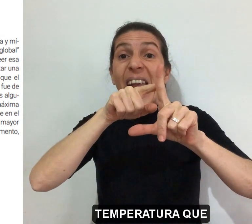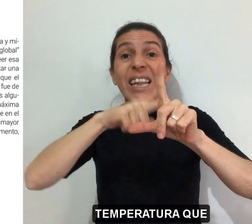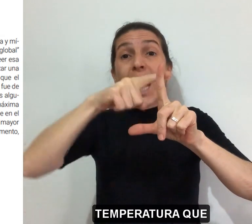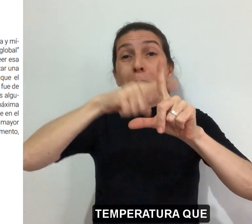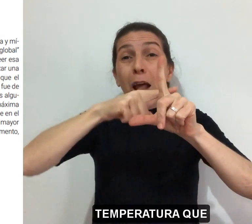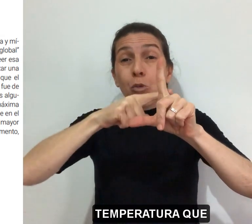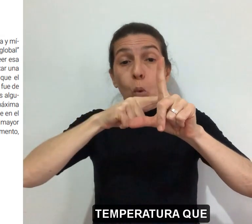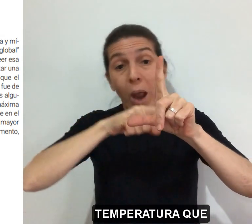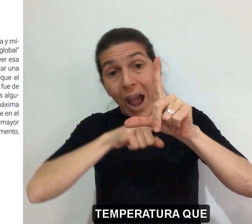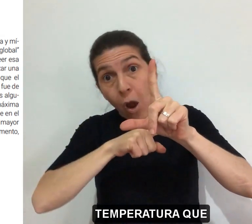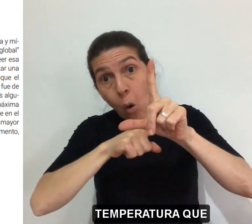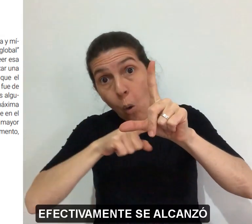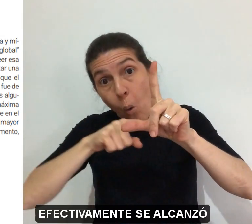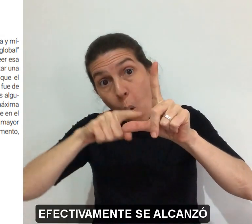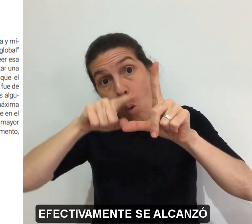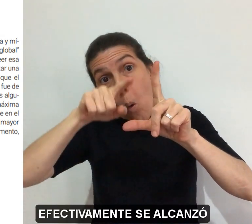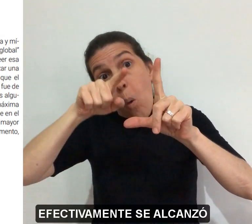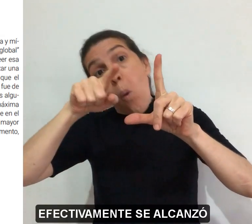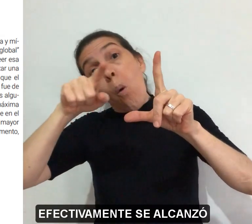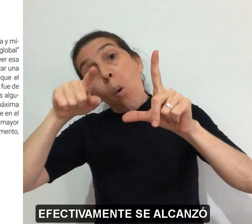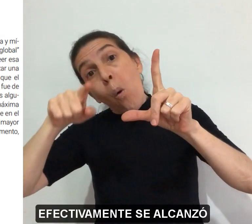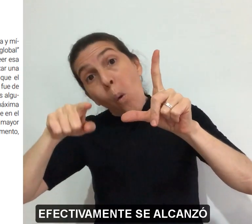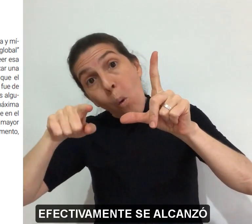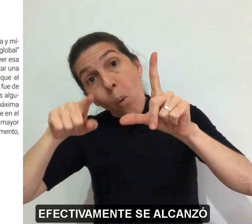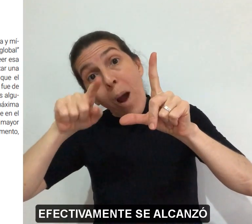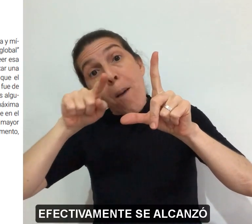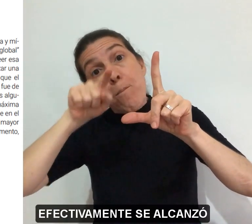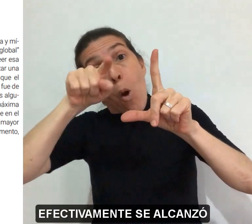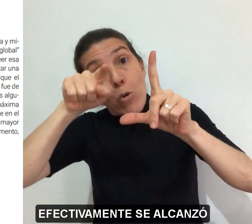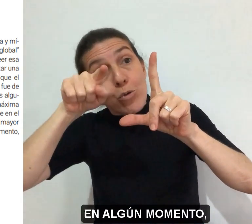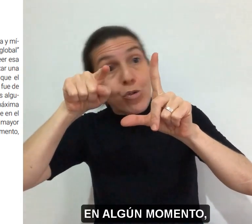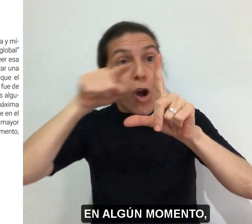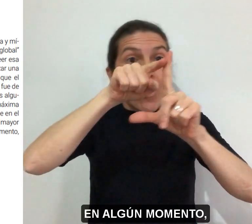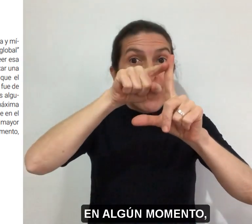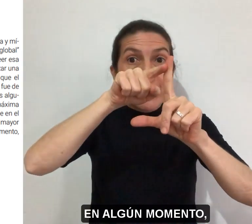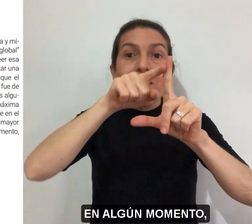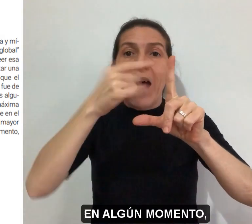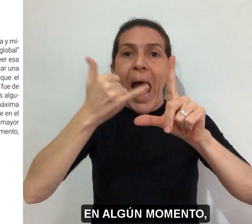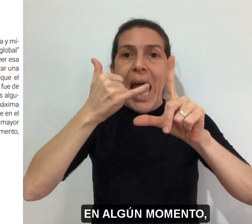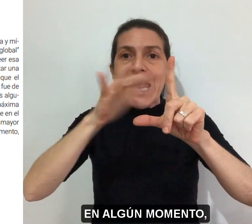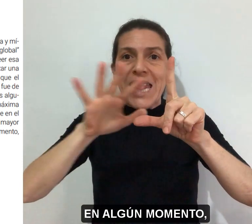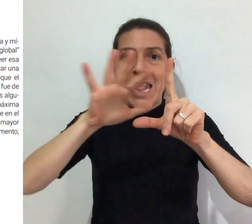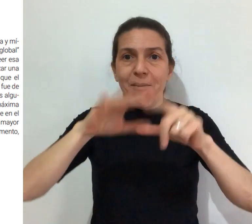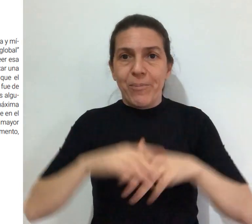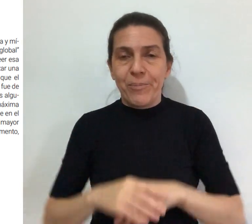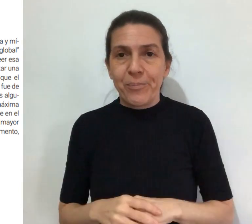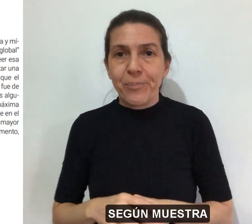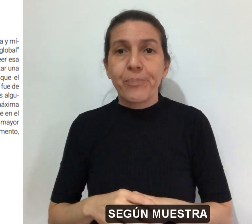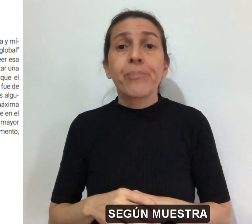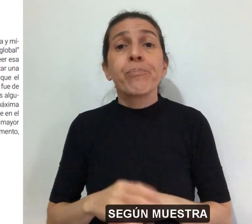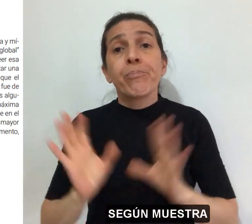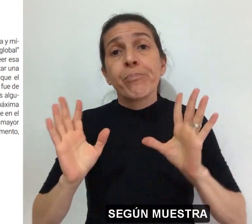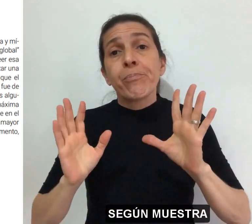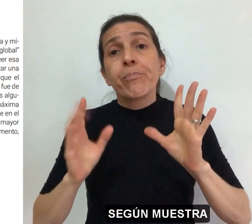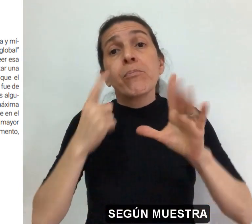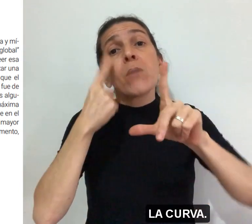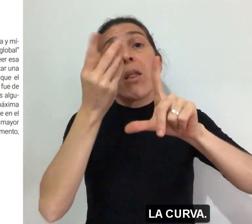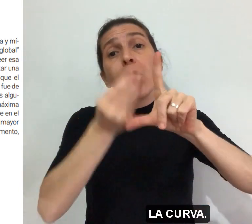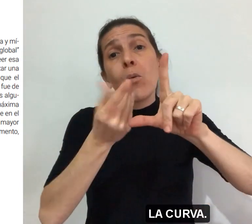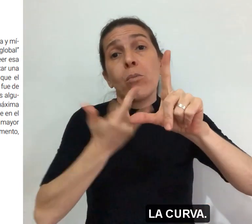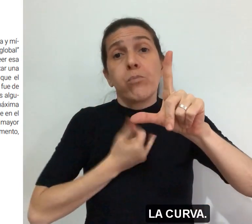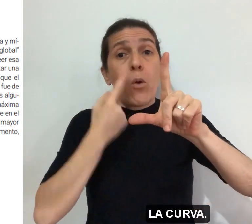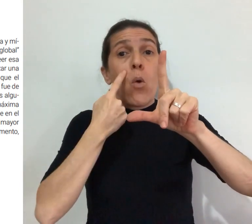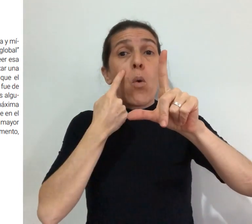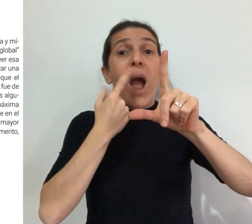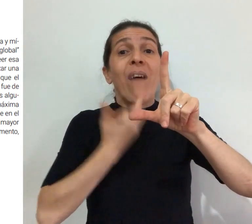es la mayor temperatura que efectivamente se alcanzó en algún momento, según